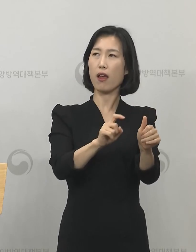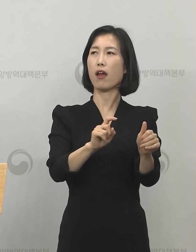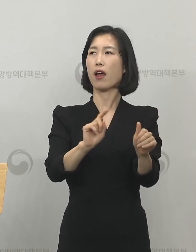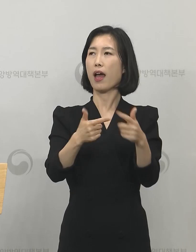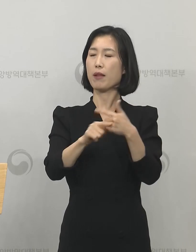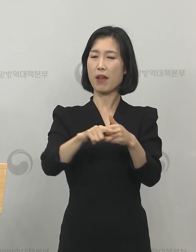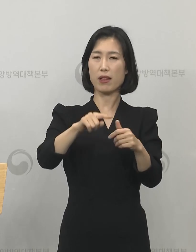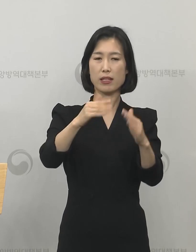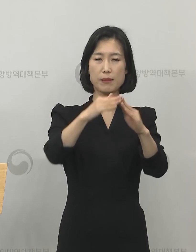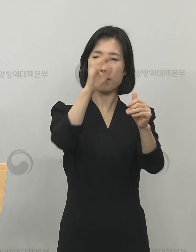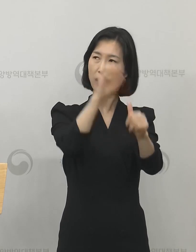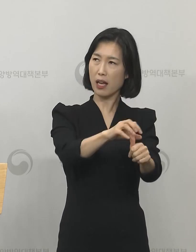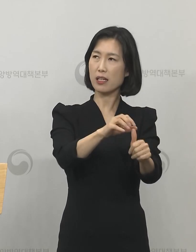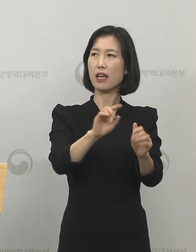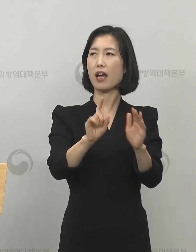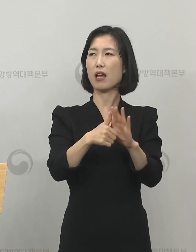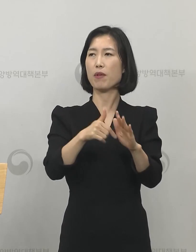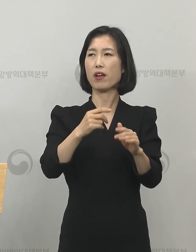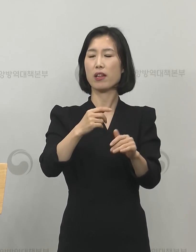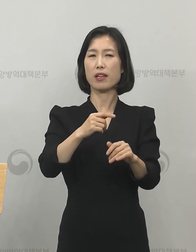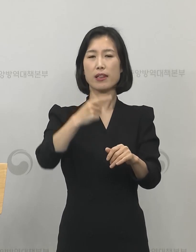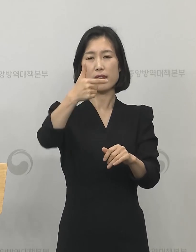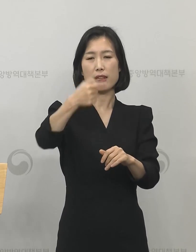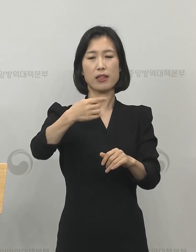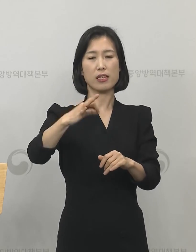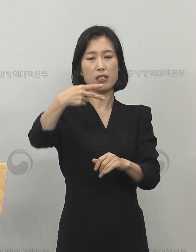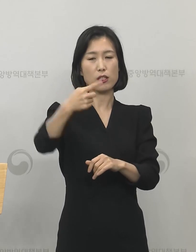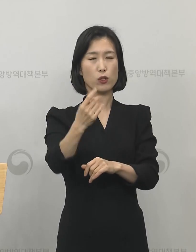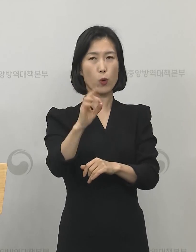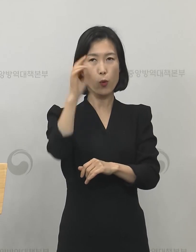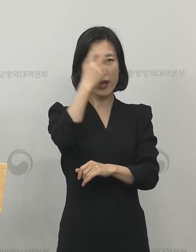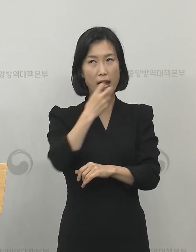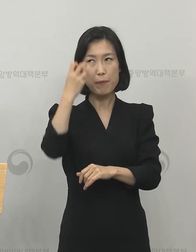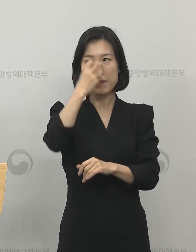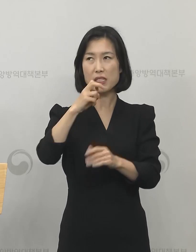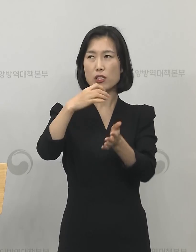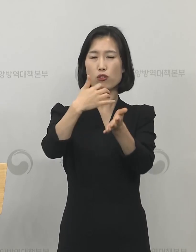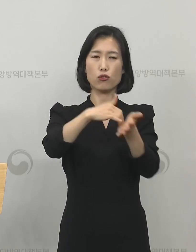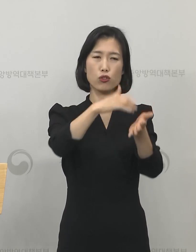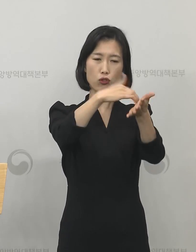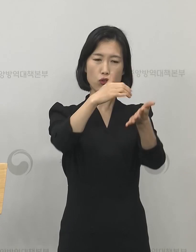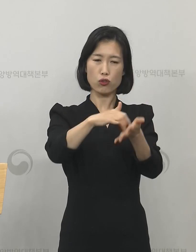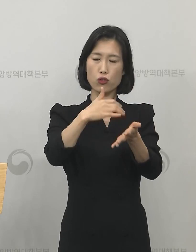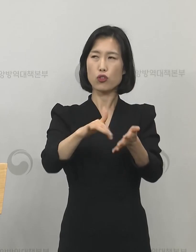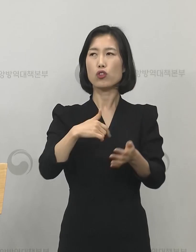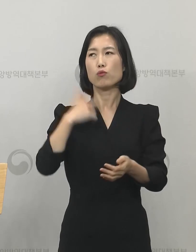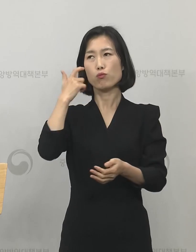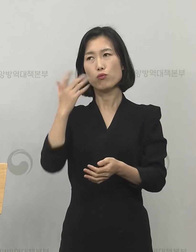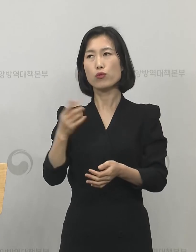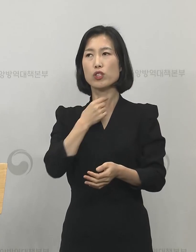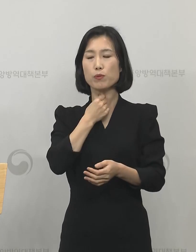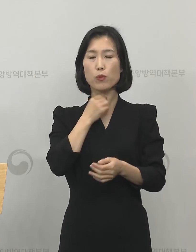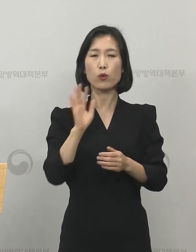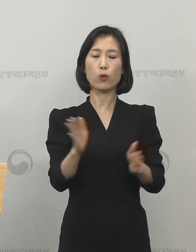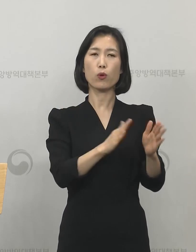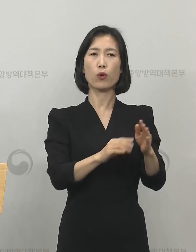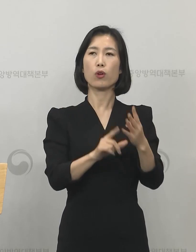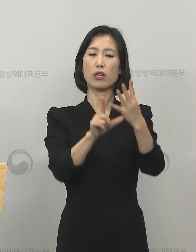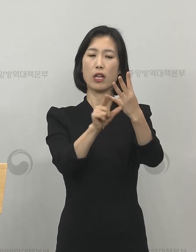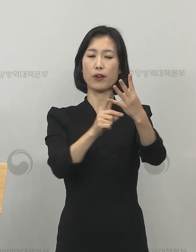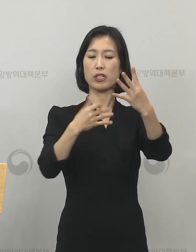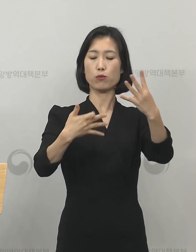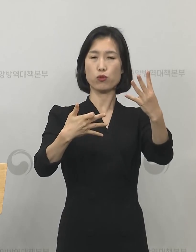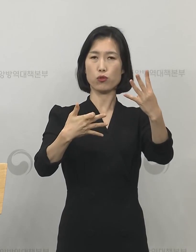대상자의 누적수가 얼마나 되는지 궁금하다는 질문입니다. 또 19일 기준으로 코로나19